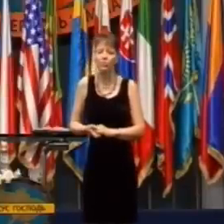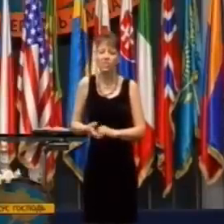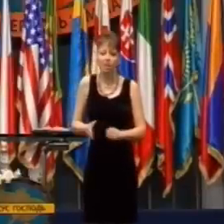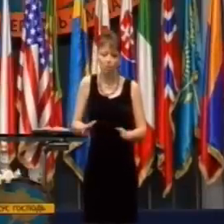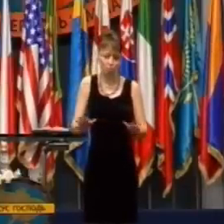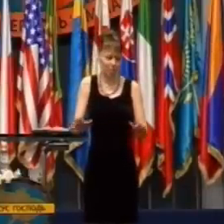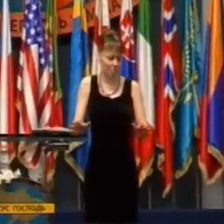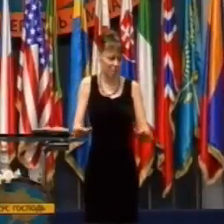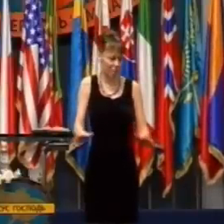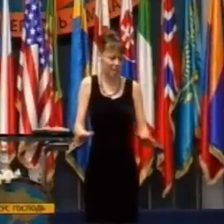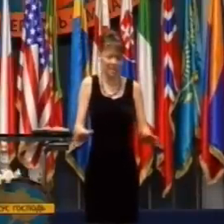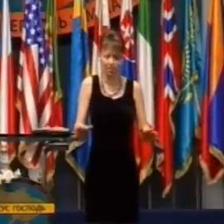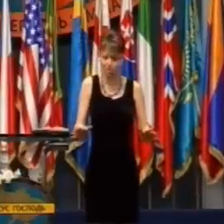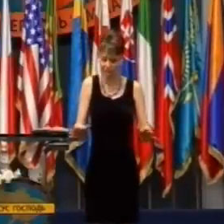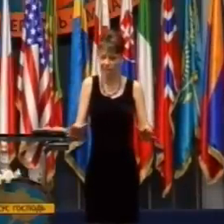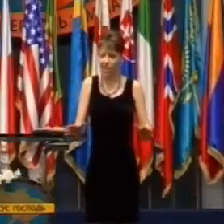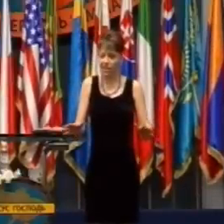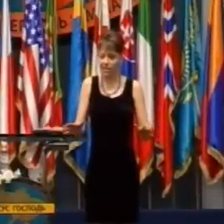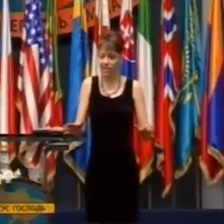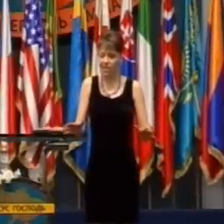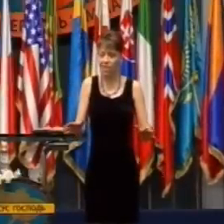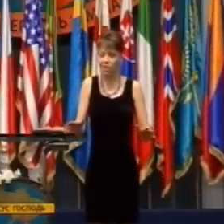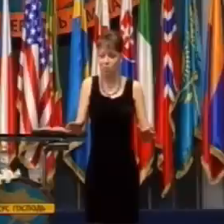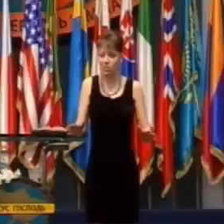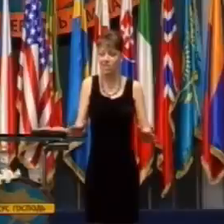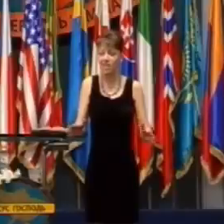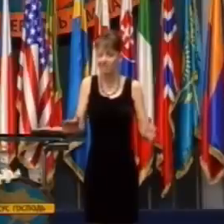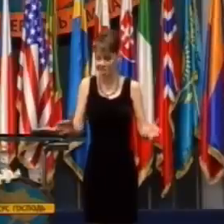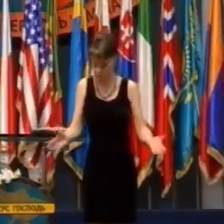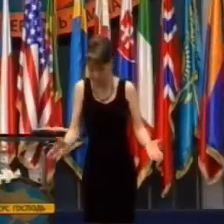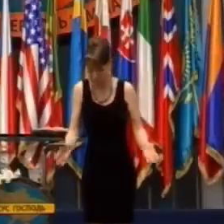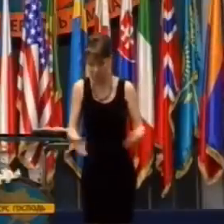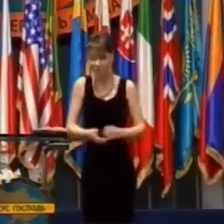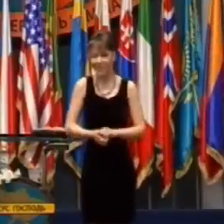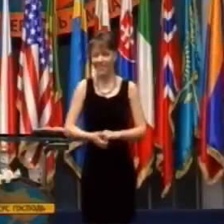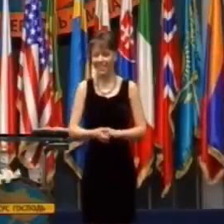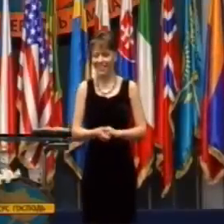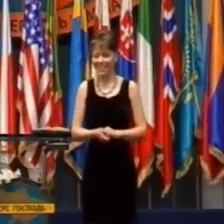poviem im, ak tým myslíte to, ako sa stať slávnym?